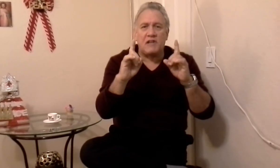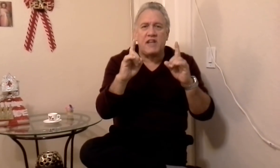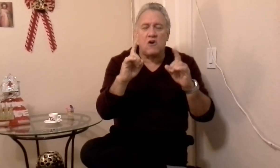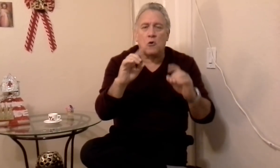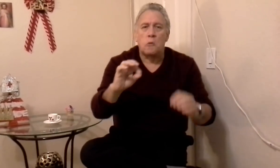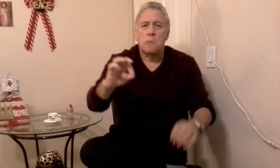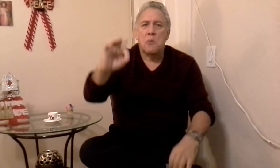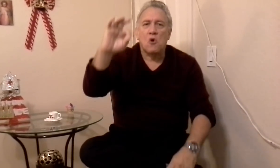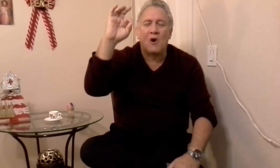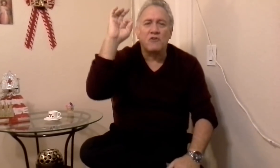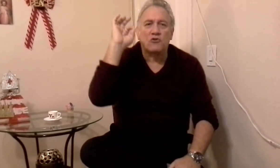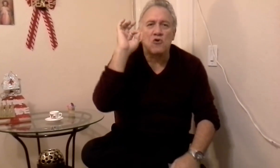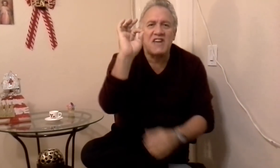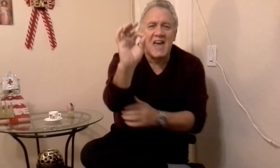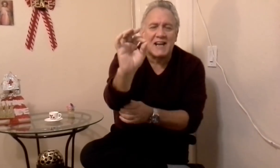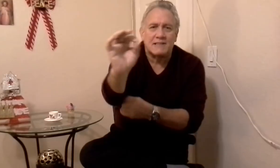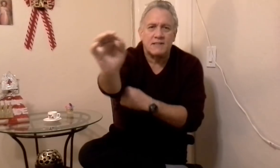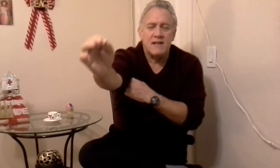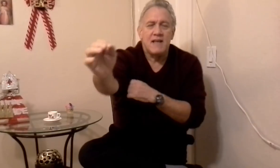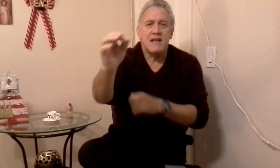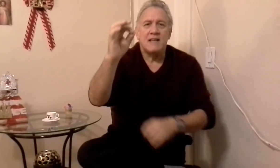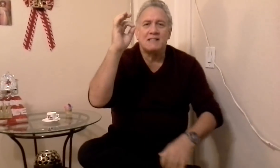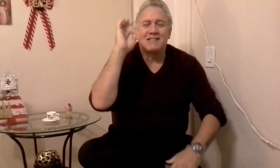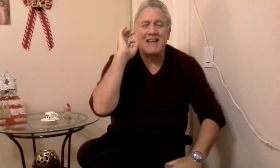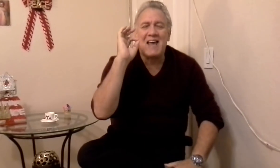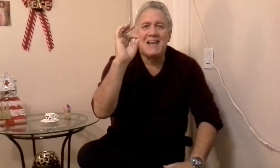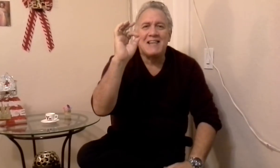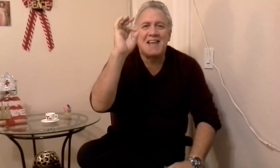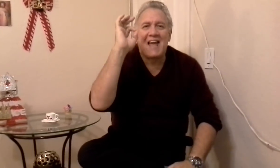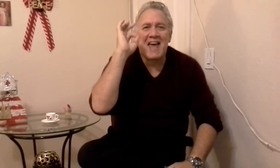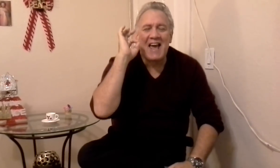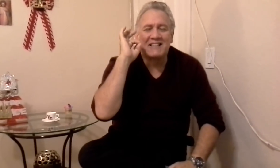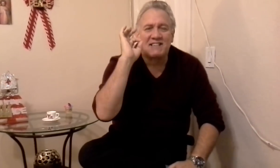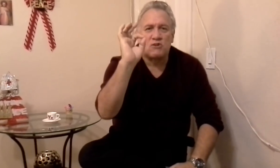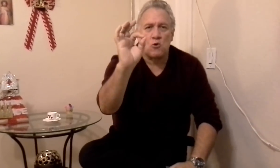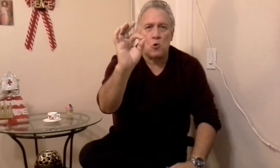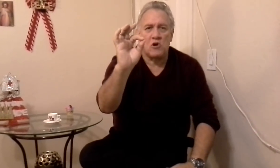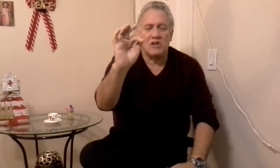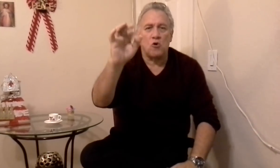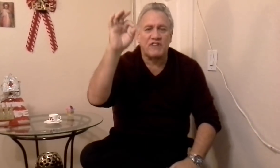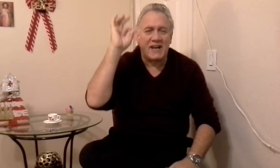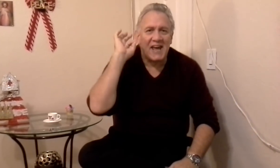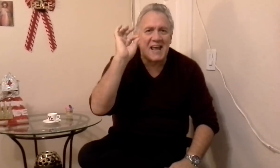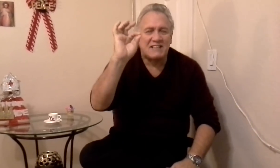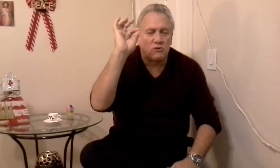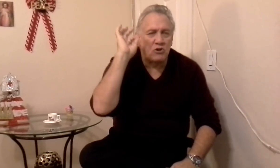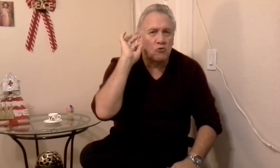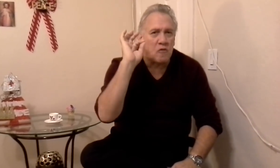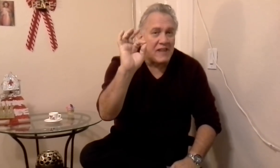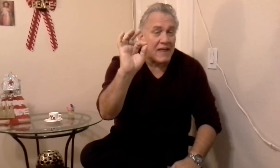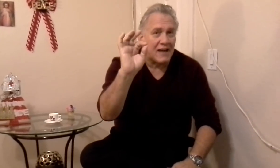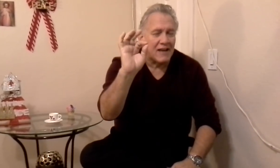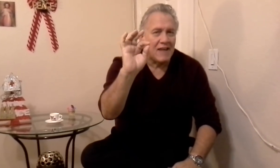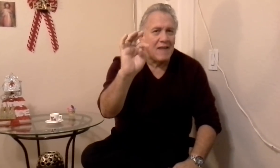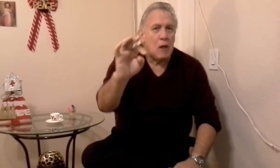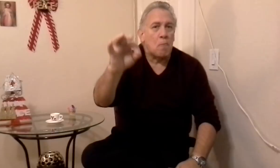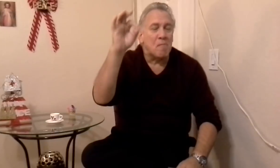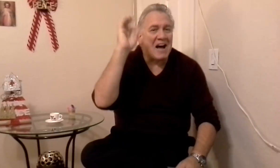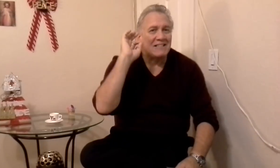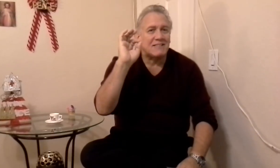no, él dijo, cuando tú quieras ser éxito, o tener éxito en tu vida, más